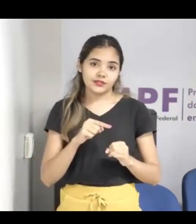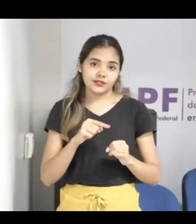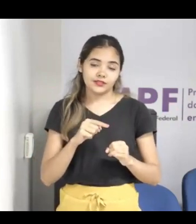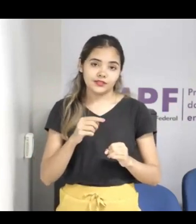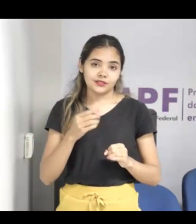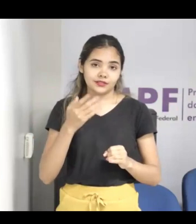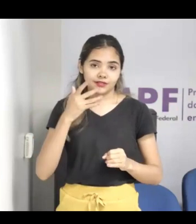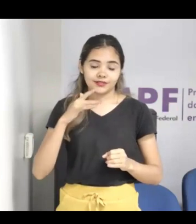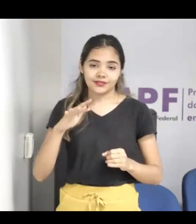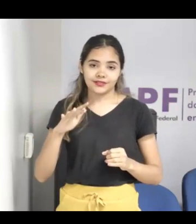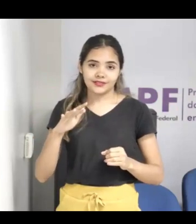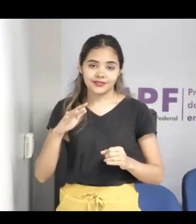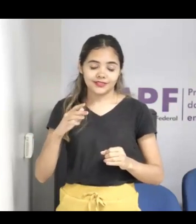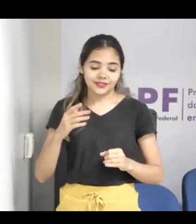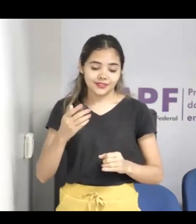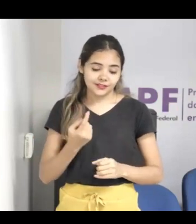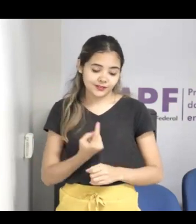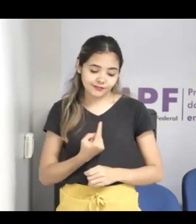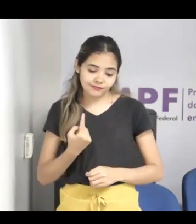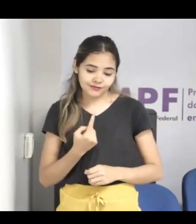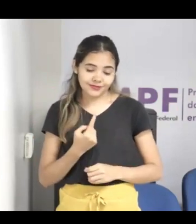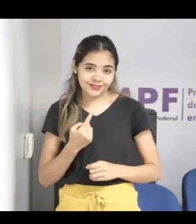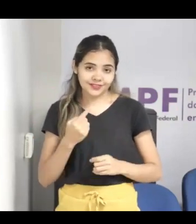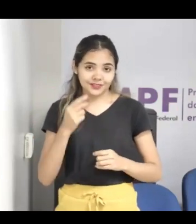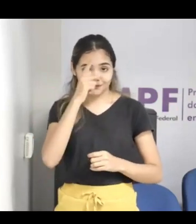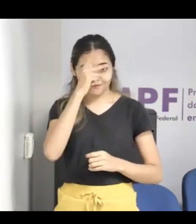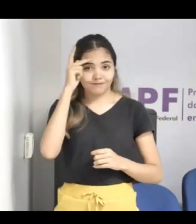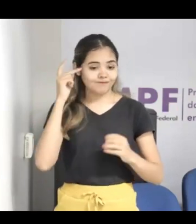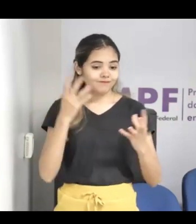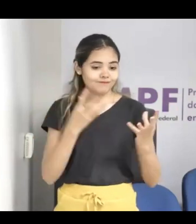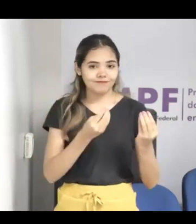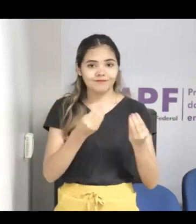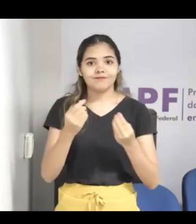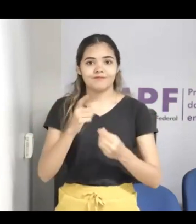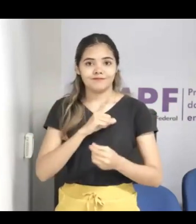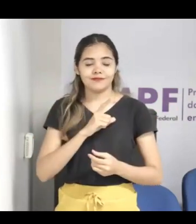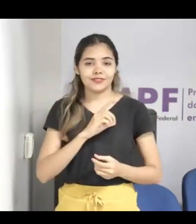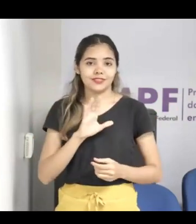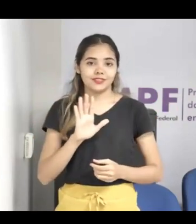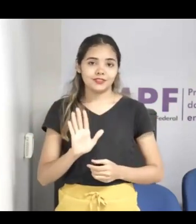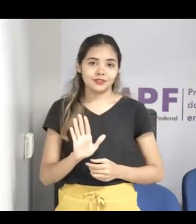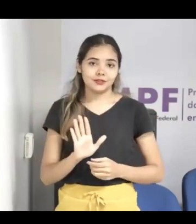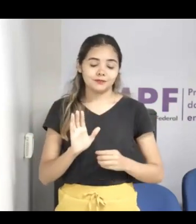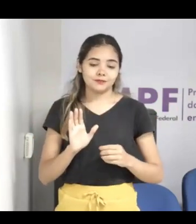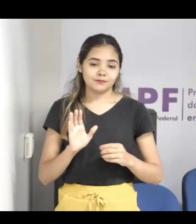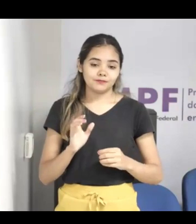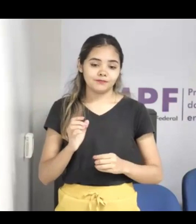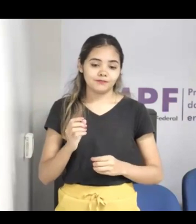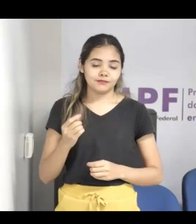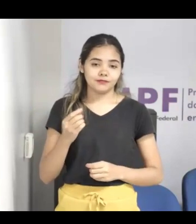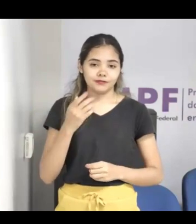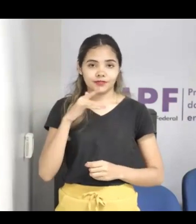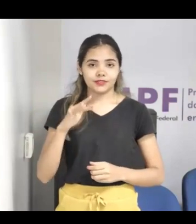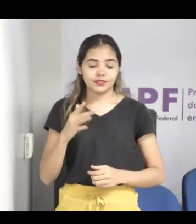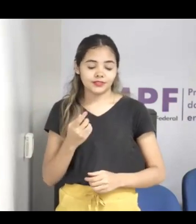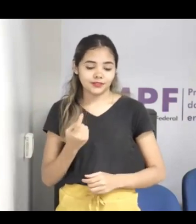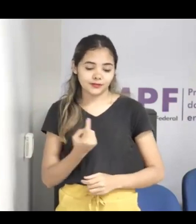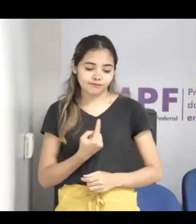sozinha numa multidão, então nada melhor do que educar a própria criança para ela se proteger, é aquele velho ditado